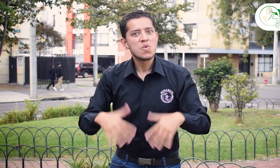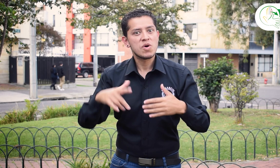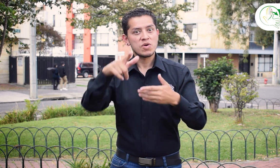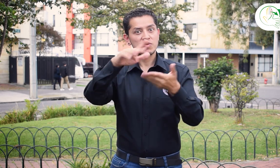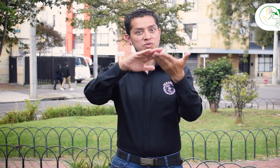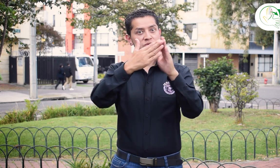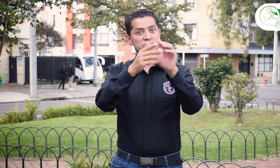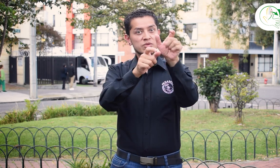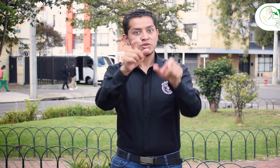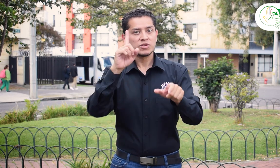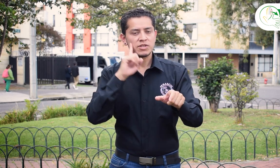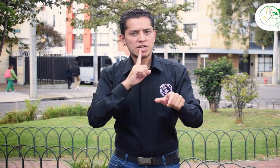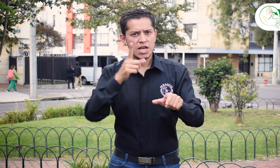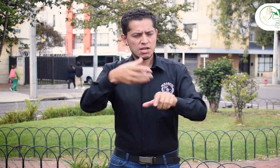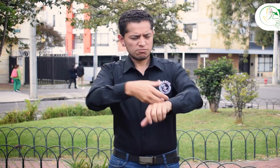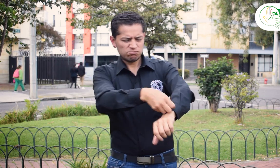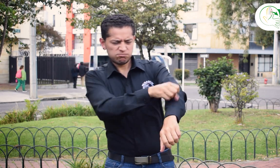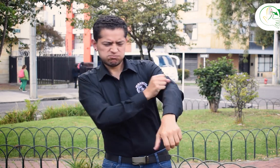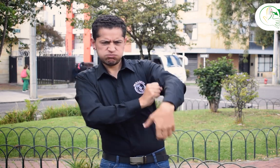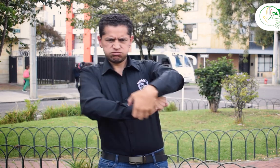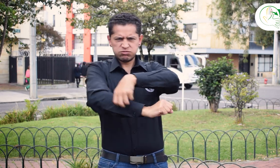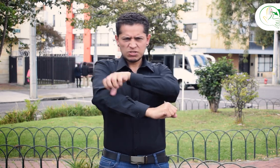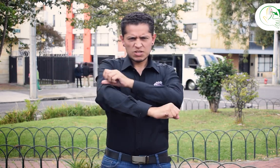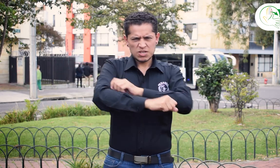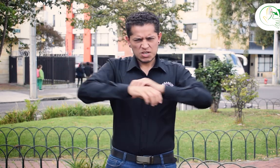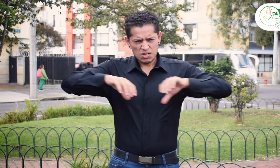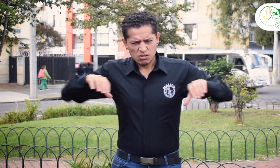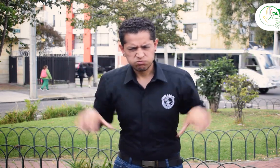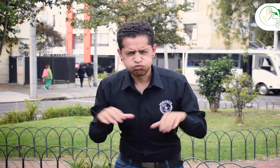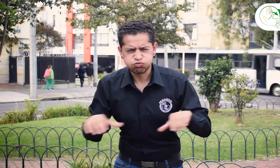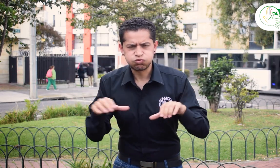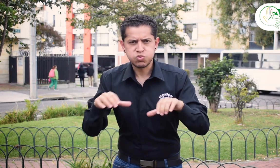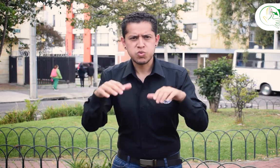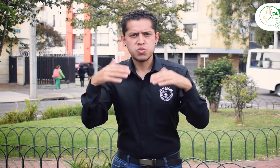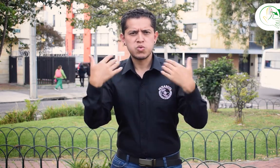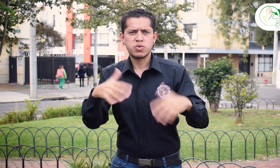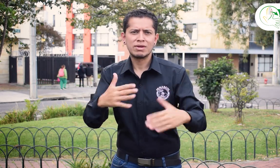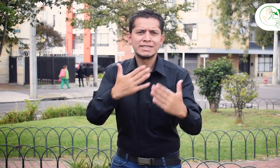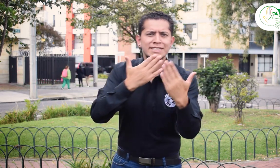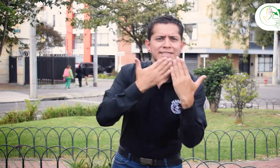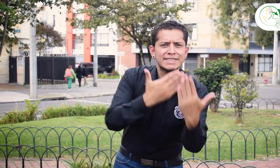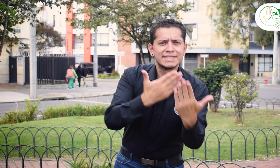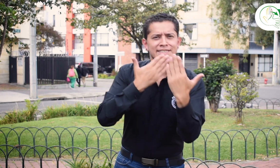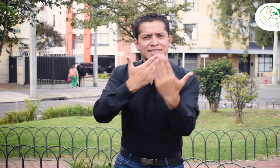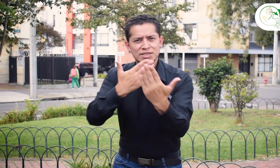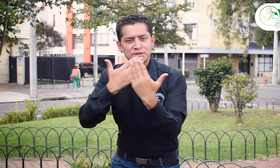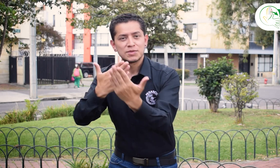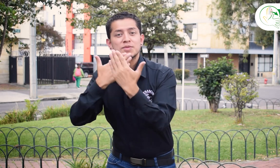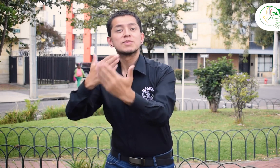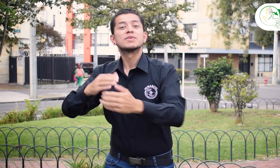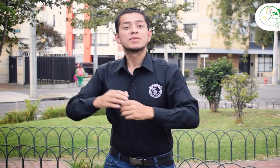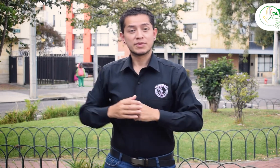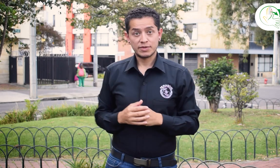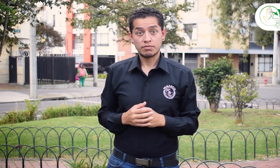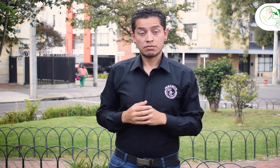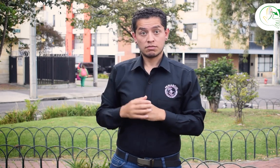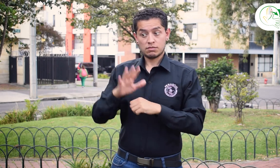reto que tuvo gran alcance. La comunidad sorda trabajó muy duro en este mes para realizar todas estas actividades. Les agradecemos a todos.